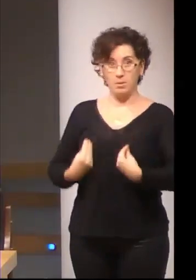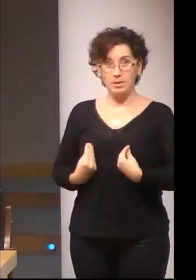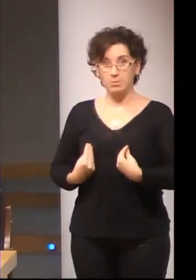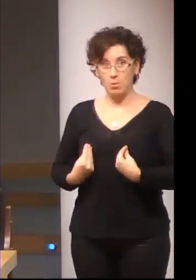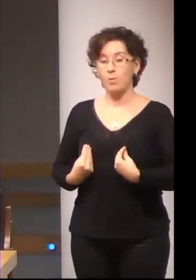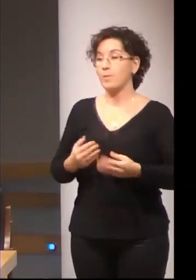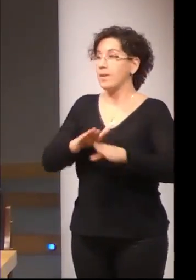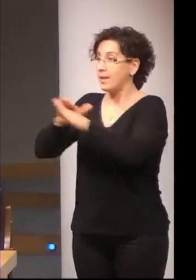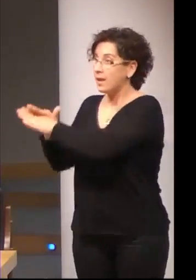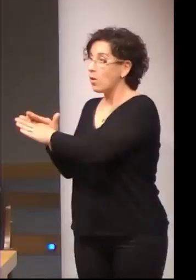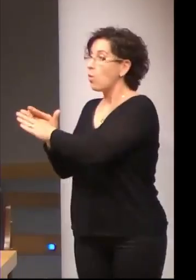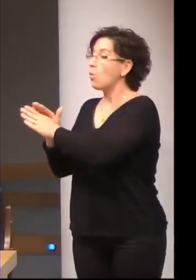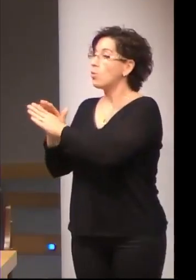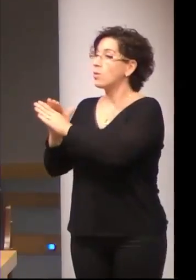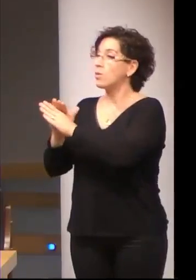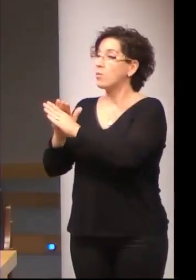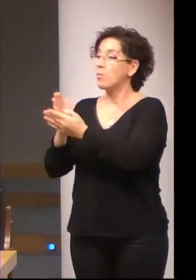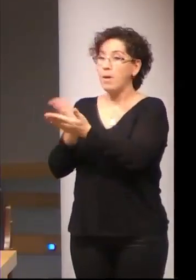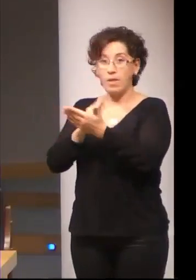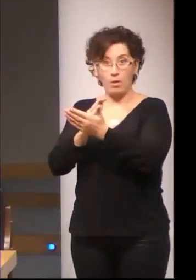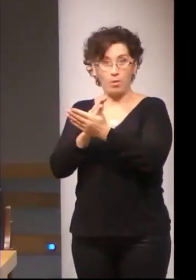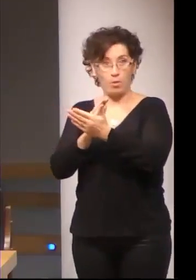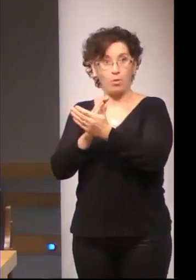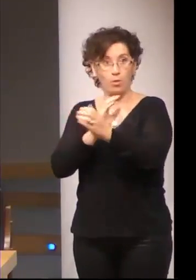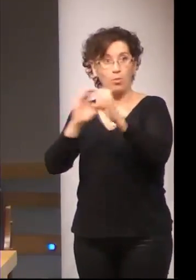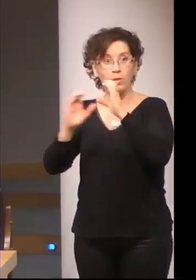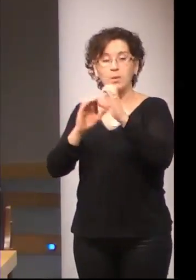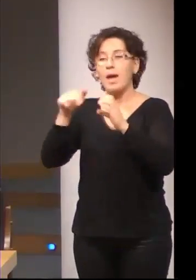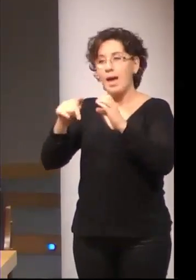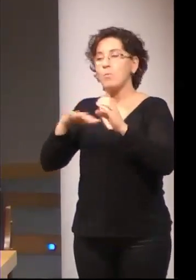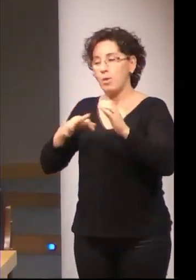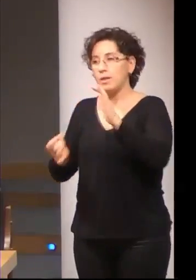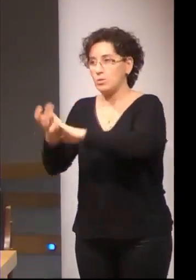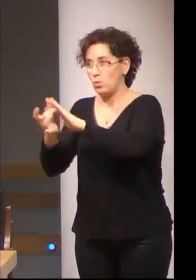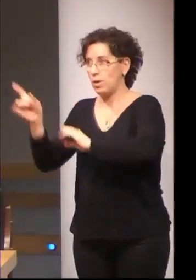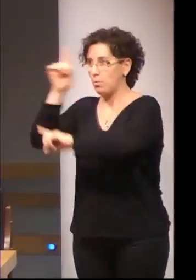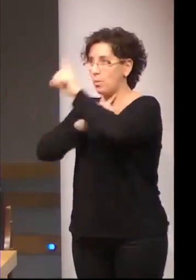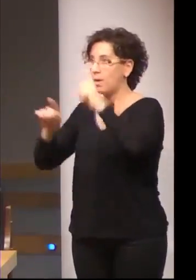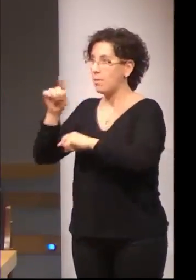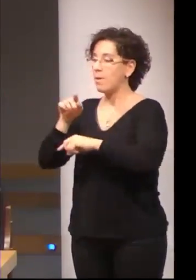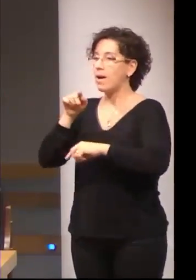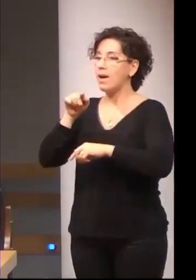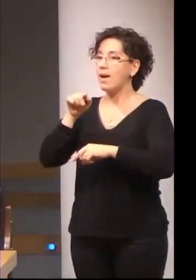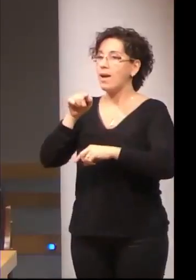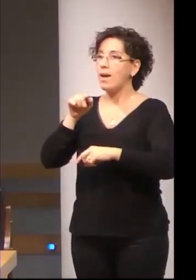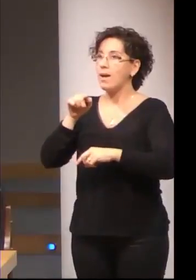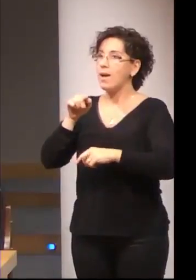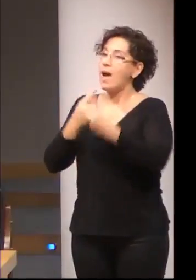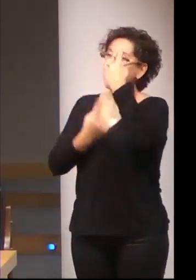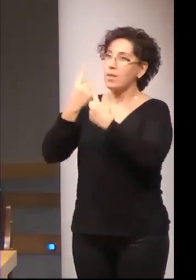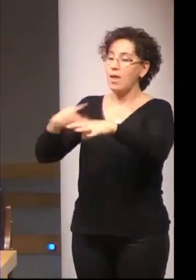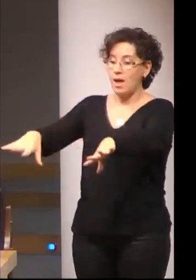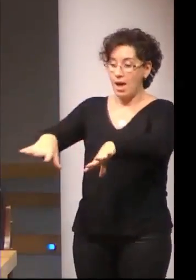competencias los solapamientos y los problemas que puedan existir va a hacer determinadas tareas